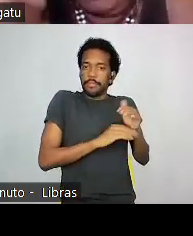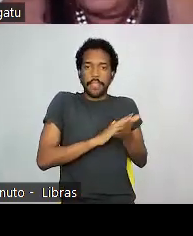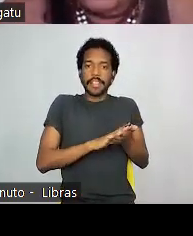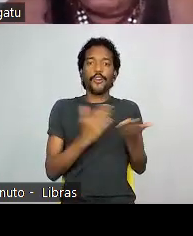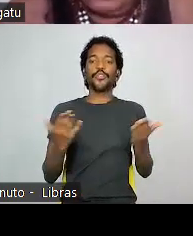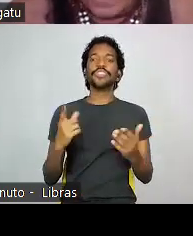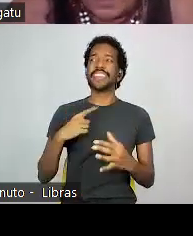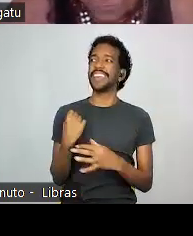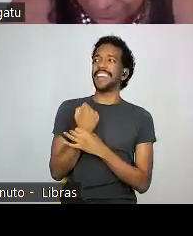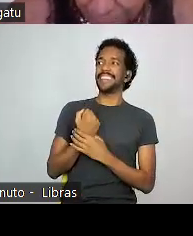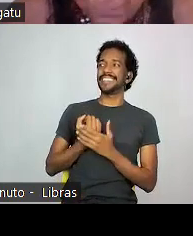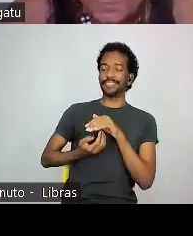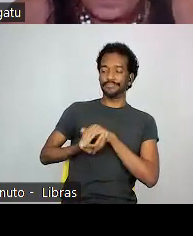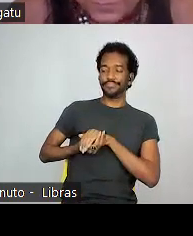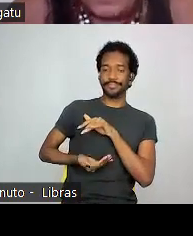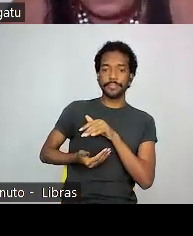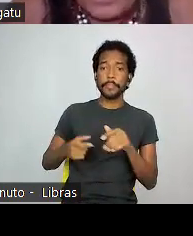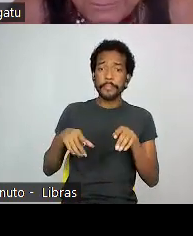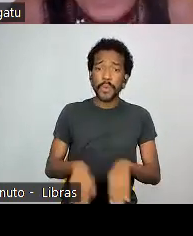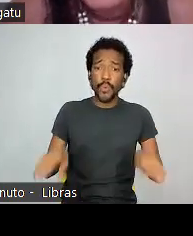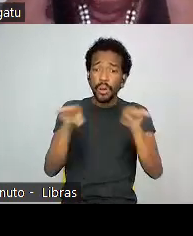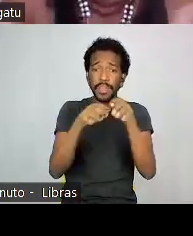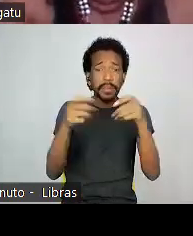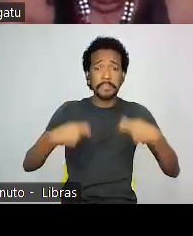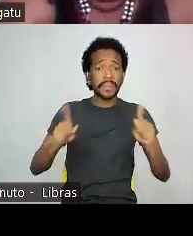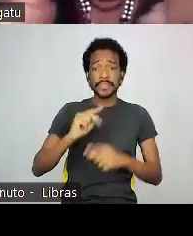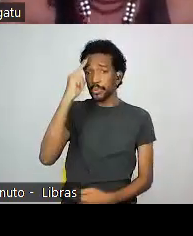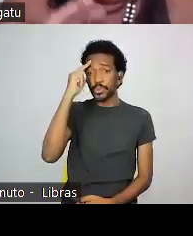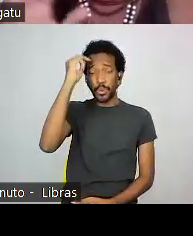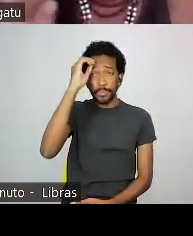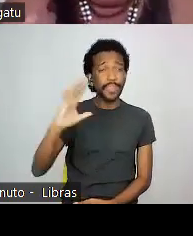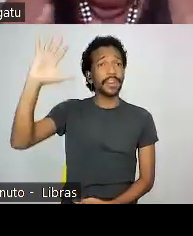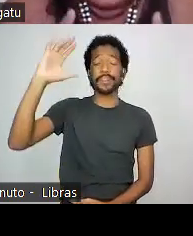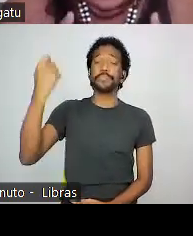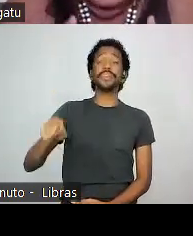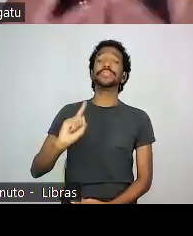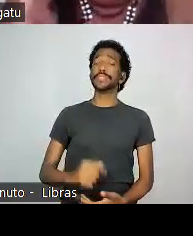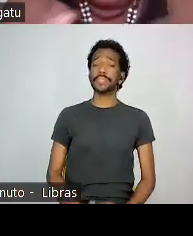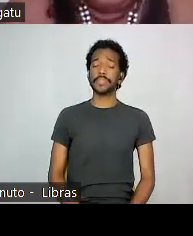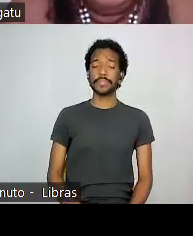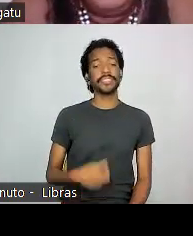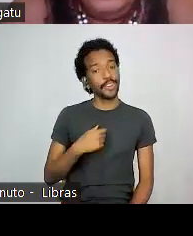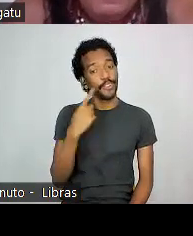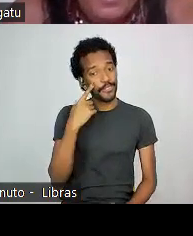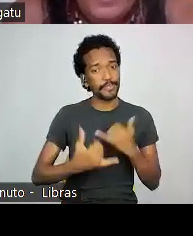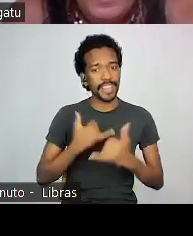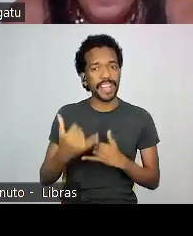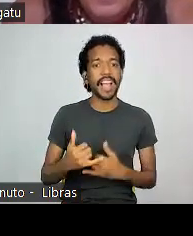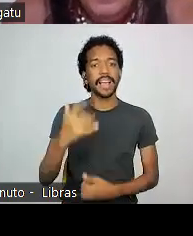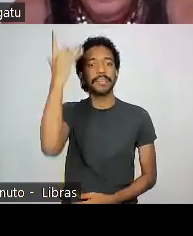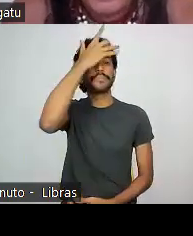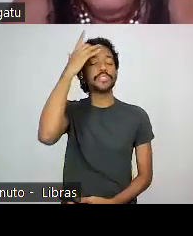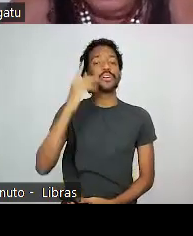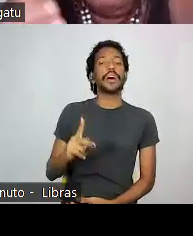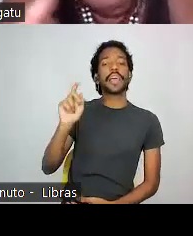Mas quem pratica igualdade não precisa de utopia. então vou brincar, Calmatis assinaria essa poesia,